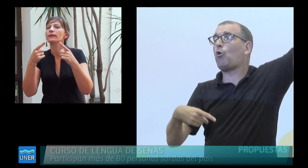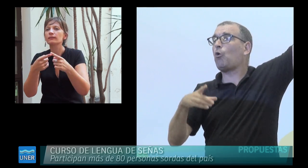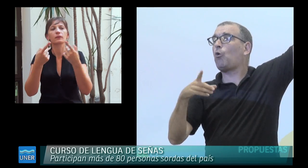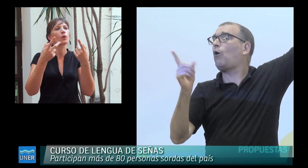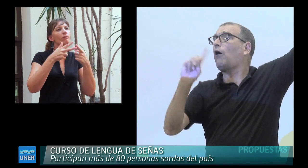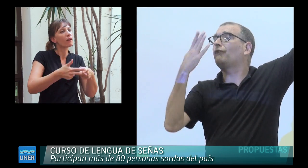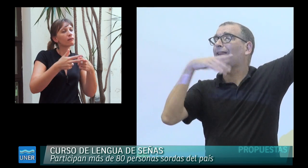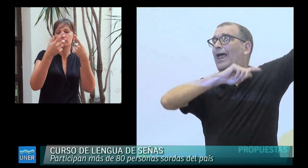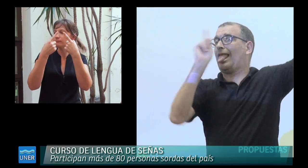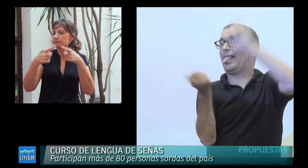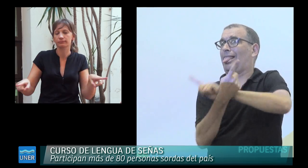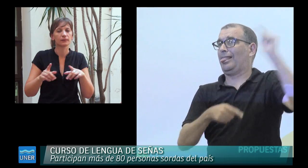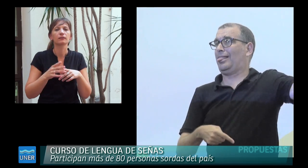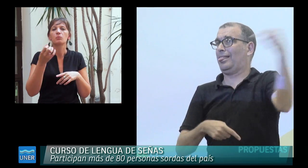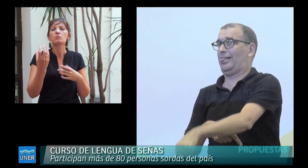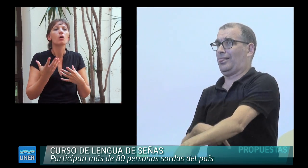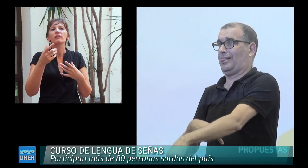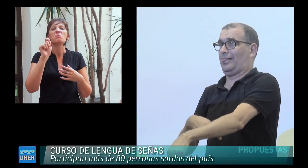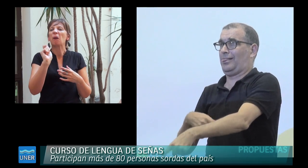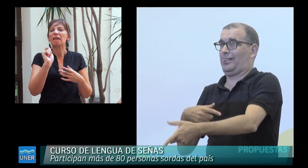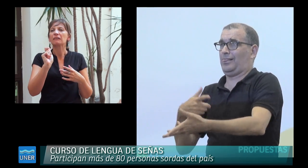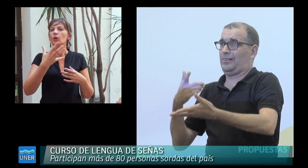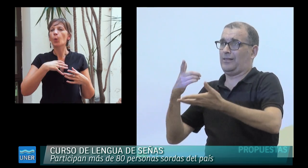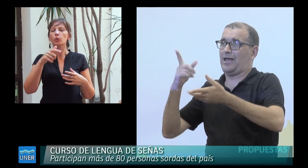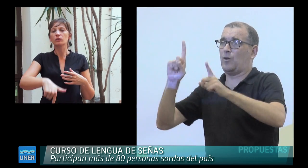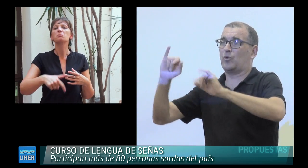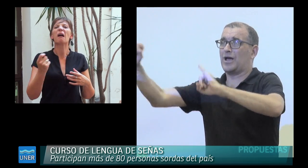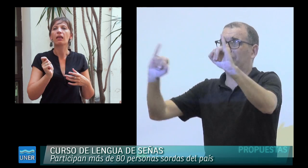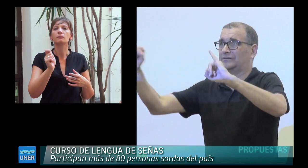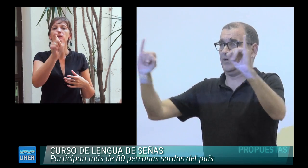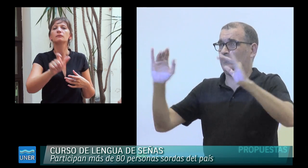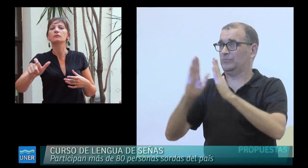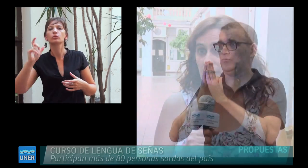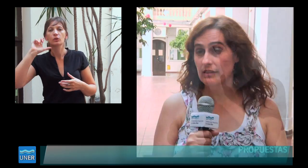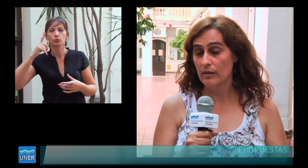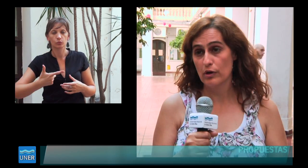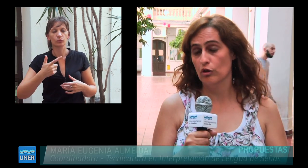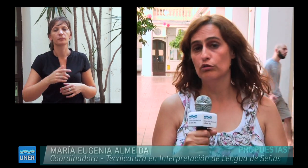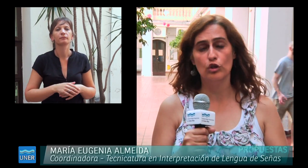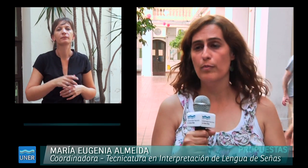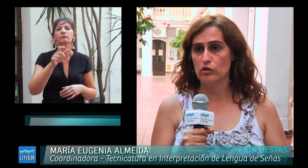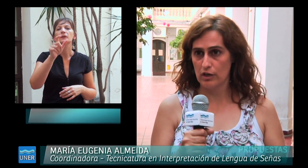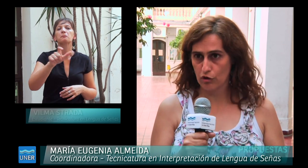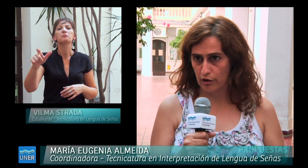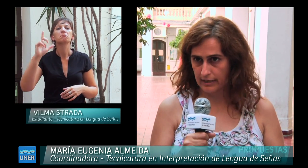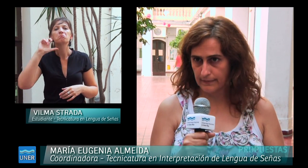objeto es distinto del que tiene la Tecnicatura, porque tiene destinatarios diferentes, porque son todas personas sordas.